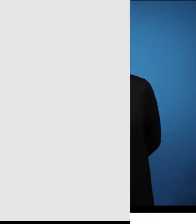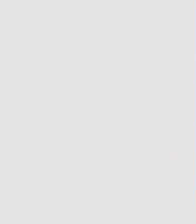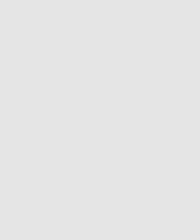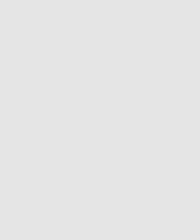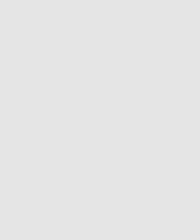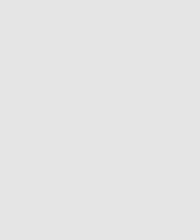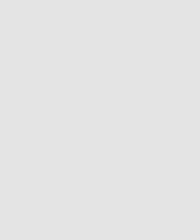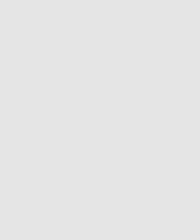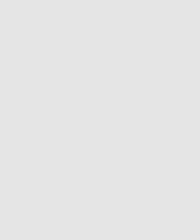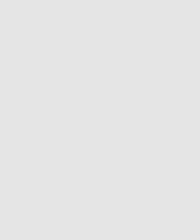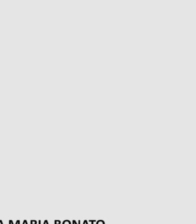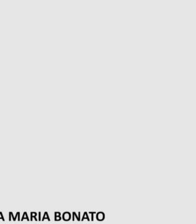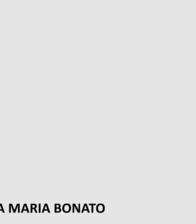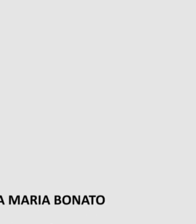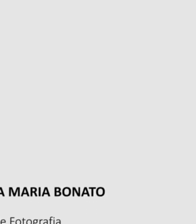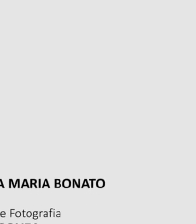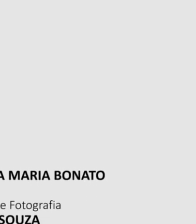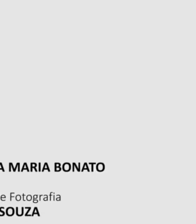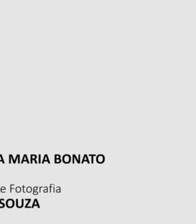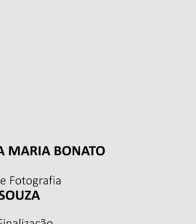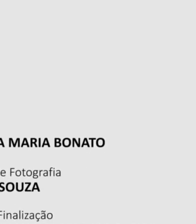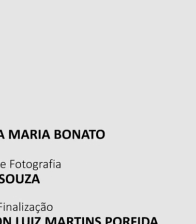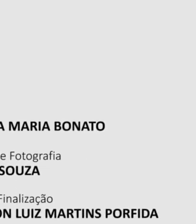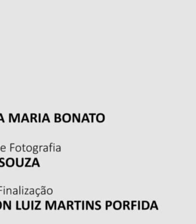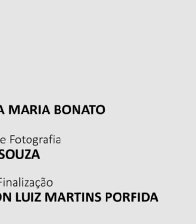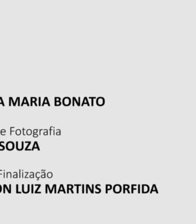Bons estudos para todos os dias!